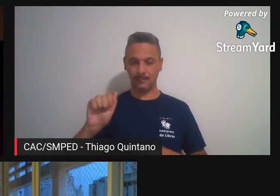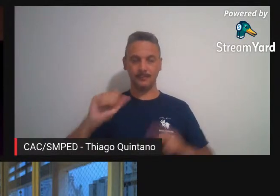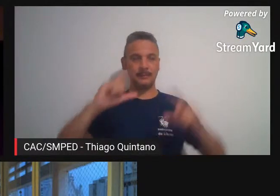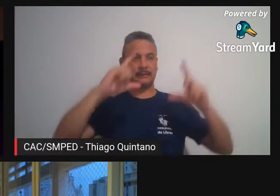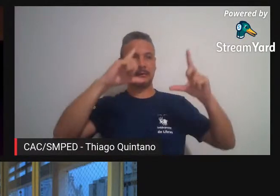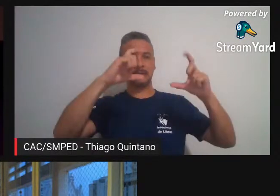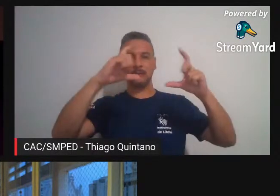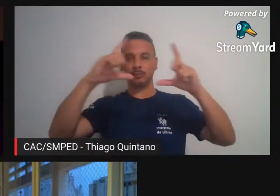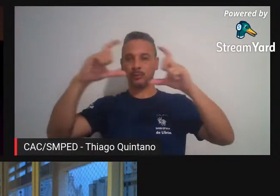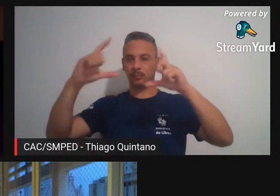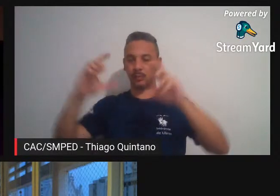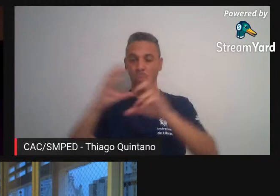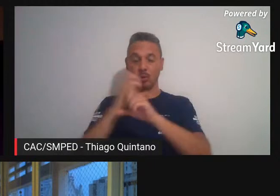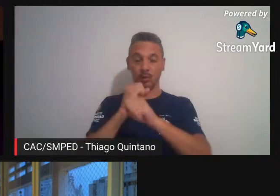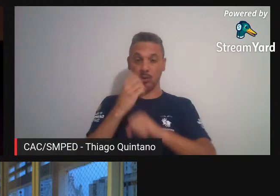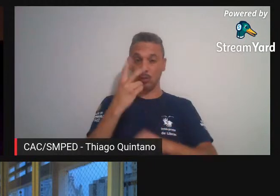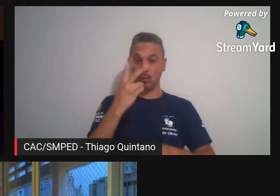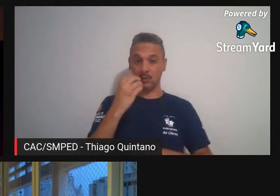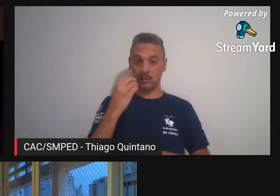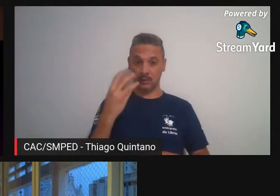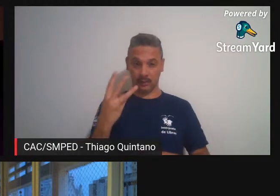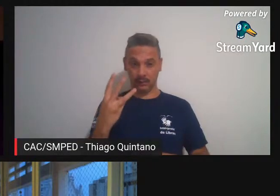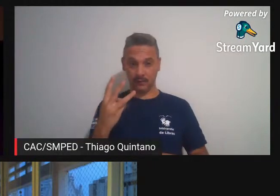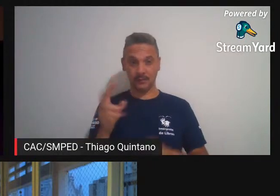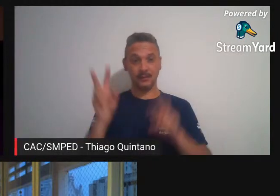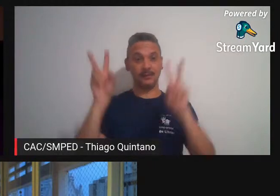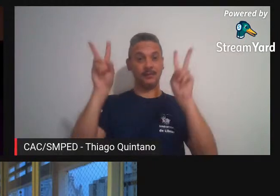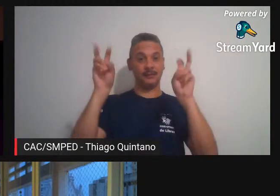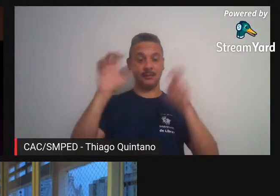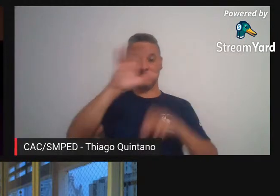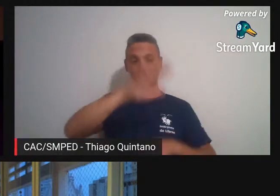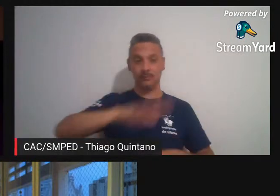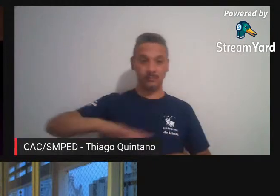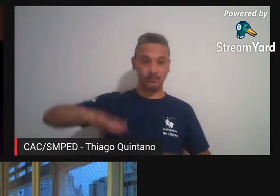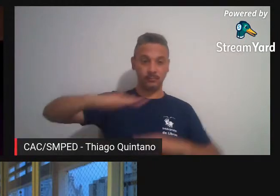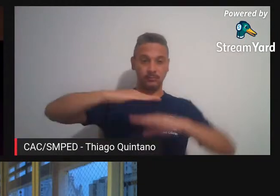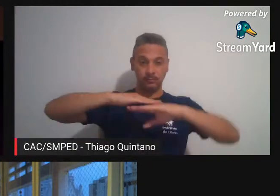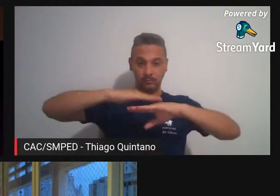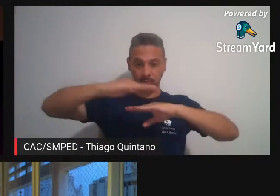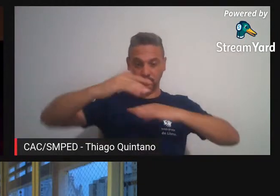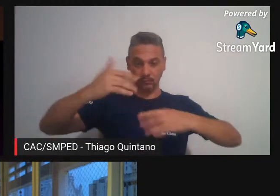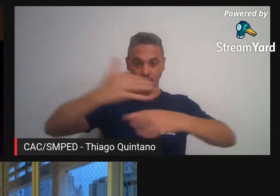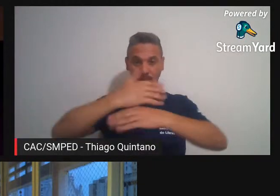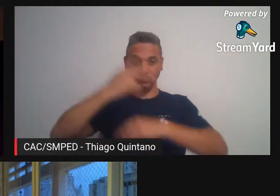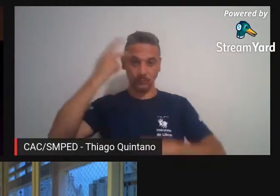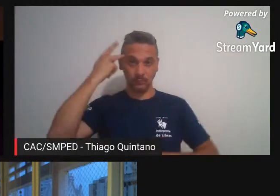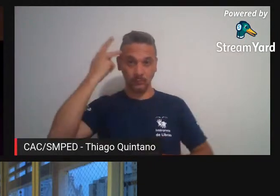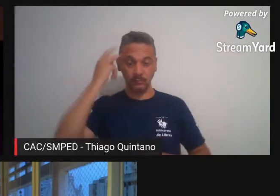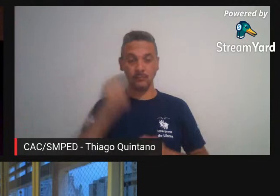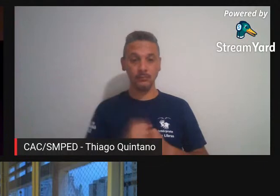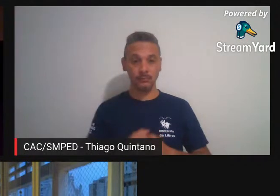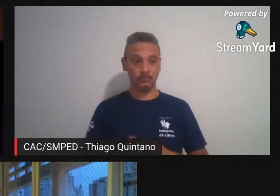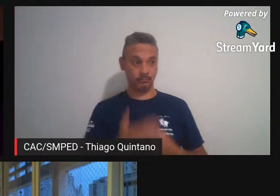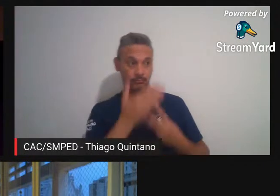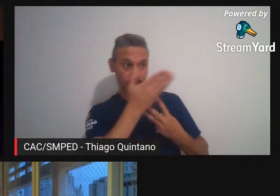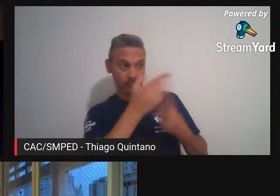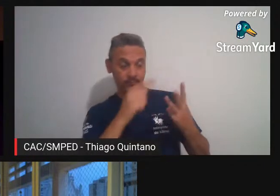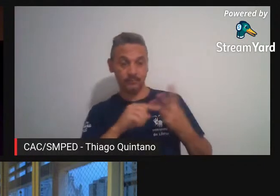203 fotografias sobre a mancha urbana da cidade e coube a você Caio